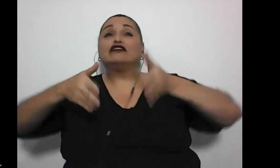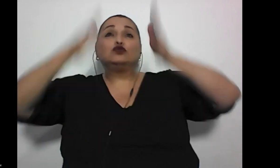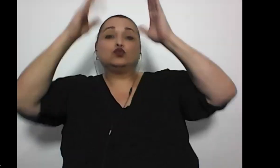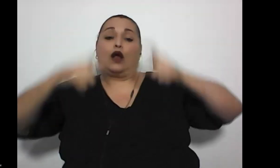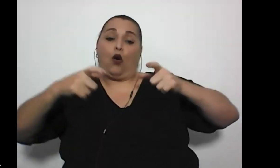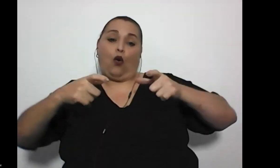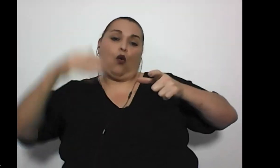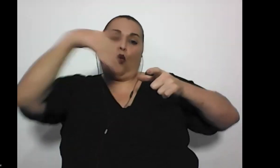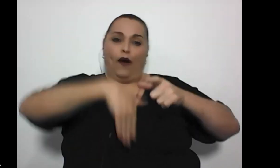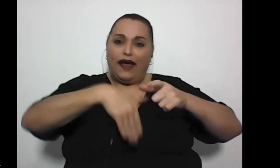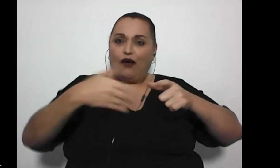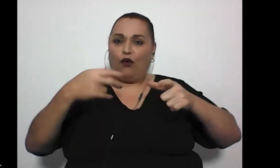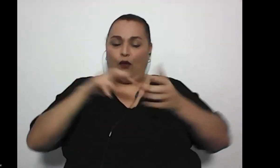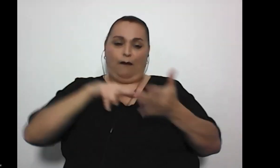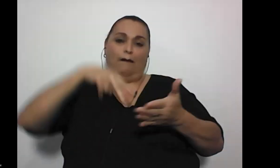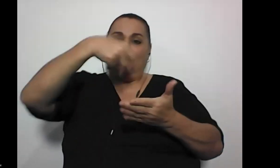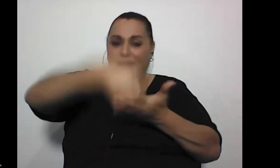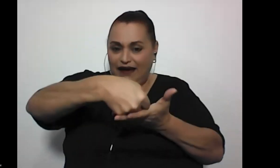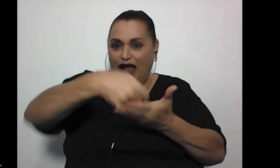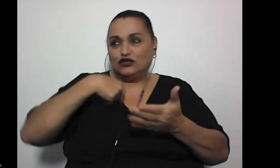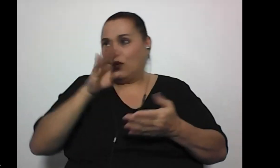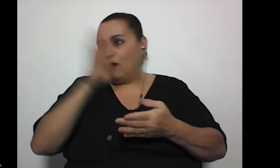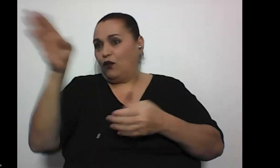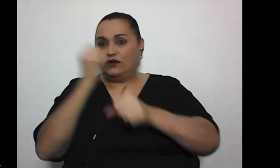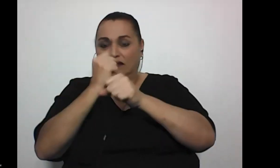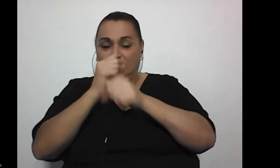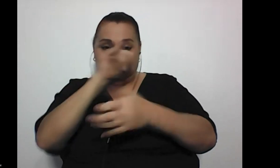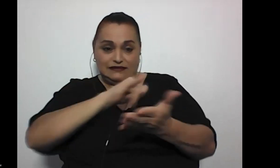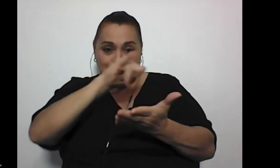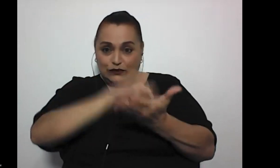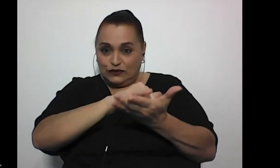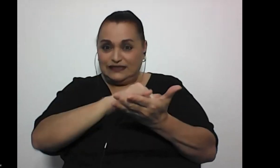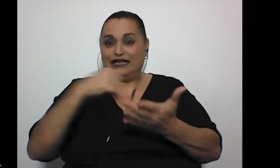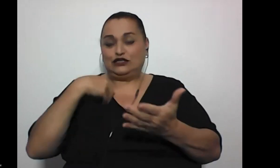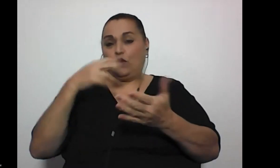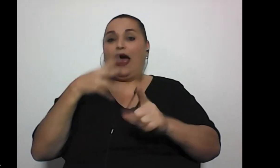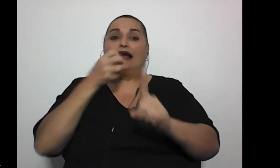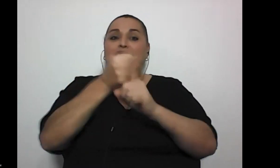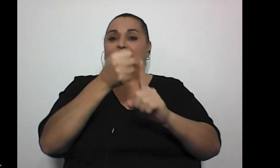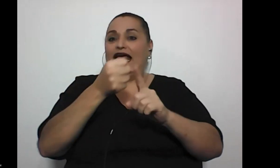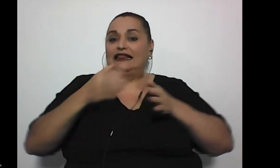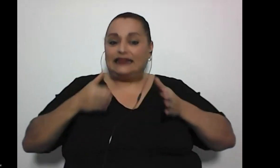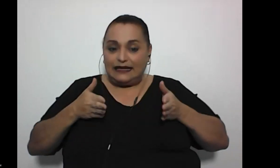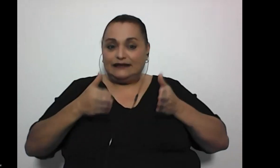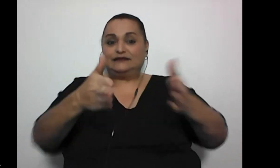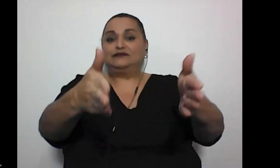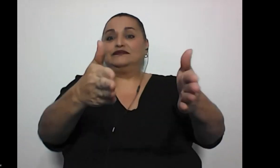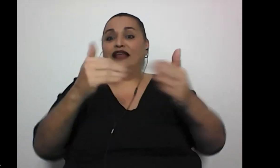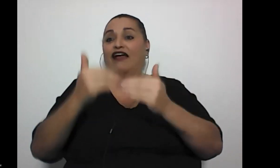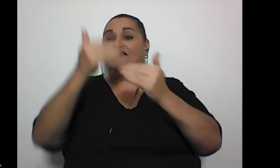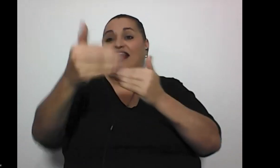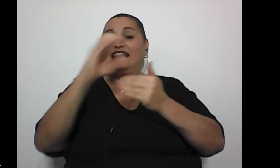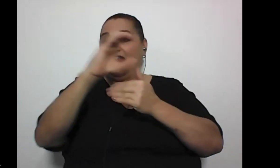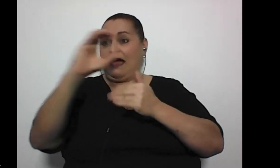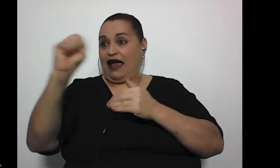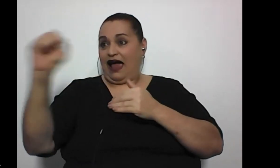en una, bueno, a mí me pasó cuando iba al trabajo a San José y me, me tuve un accidente en el boulevard frente a la caja de seguro